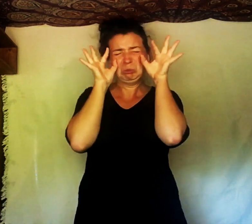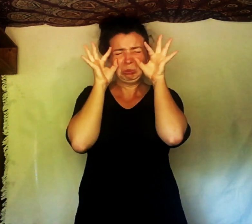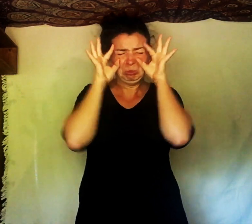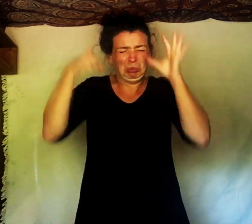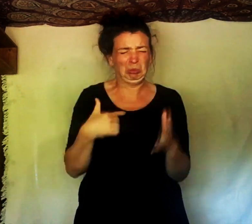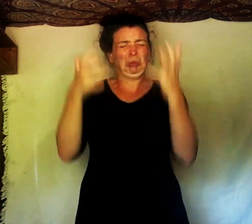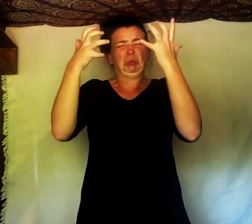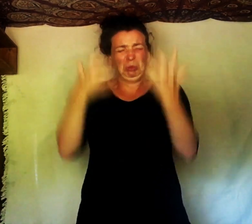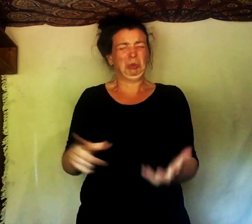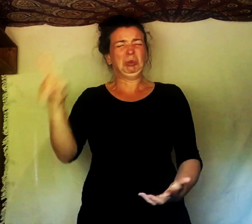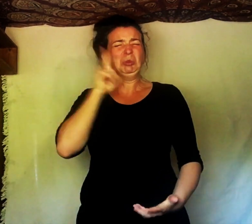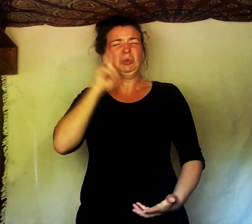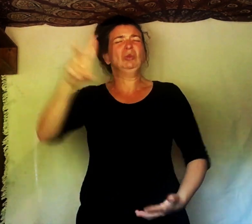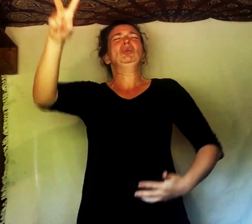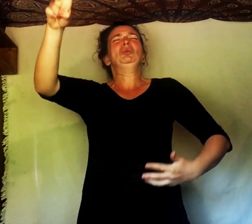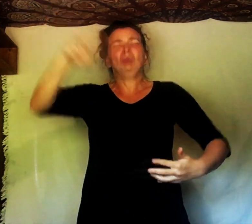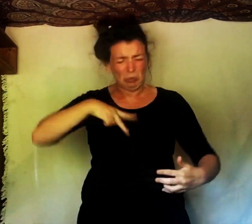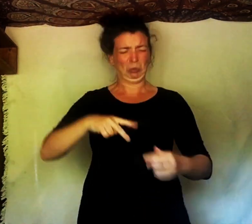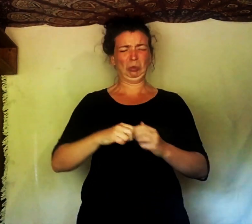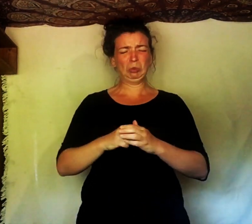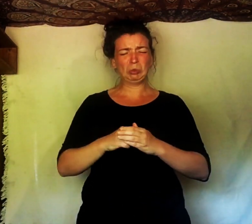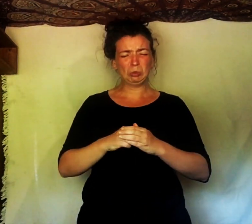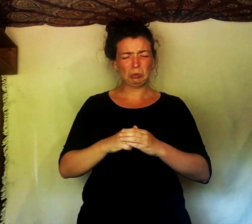« Je veux ma maman ! » dit Lou.